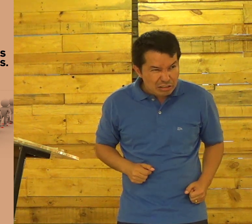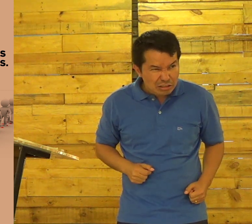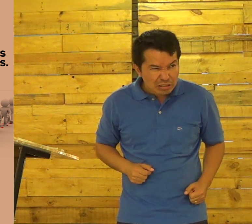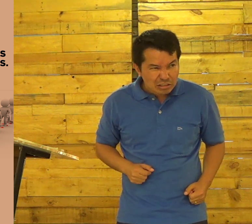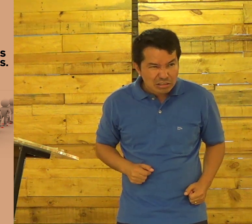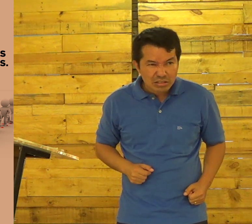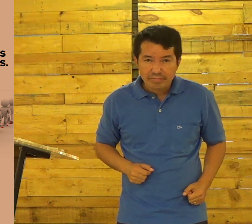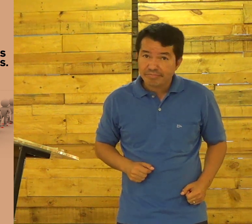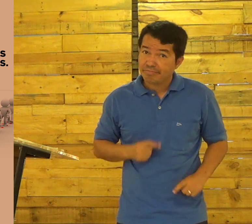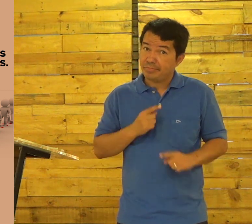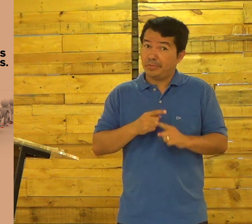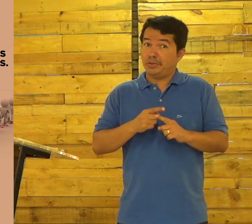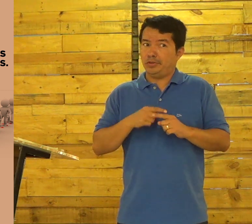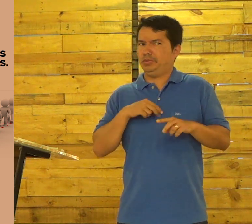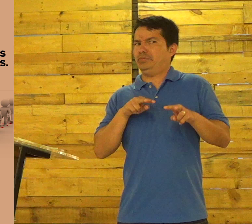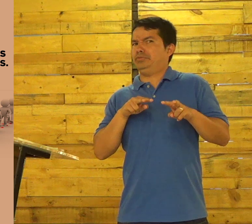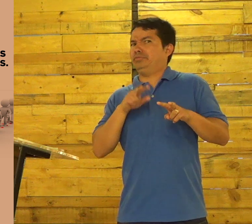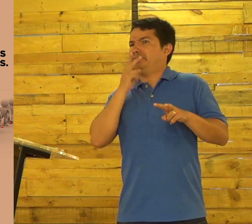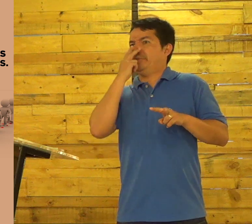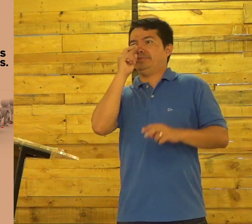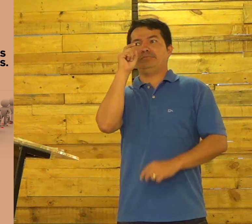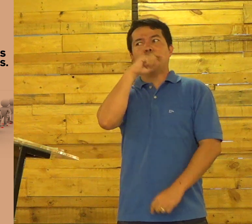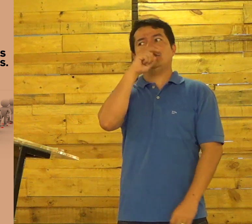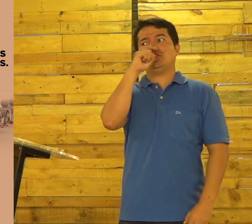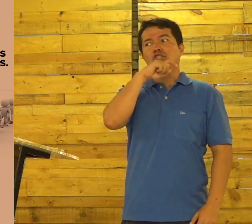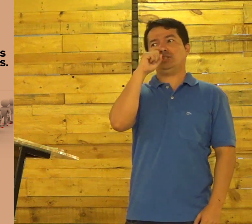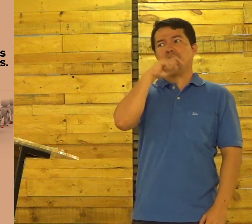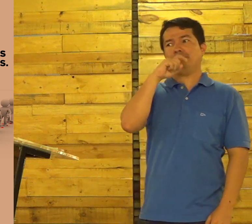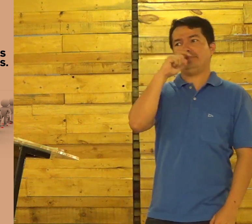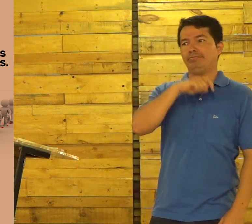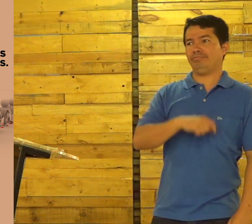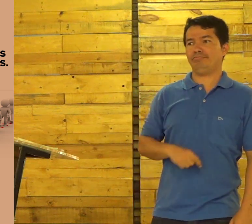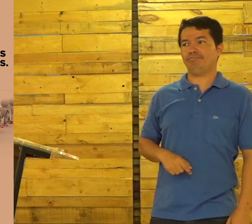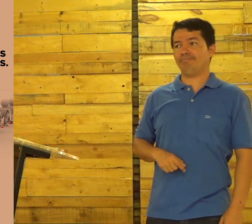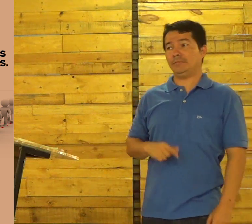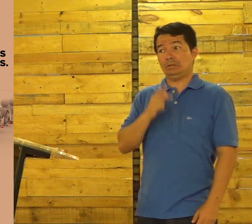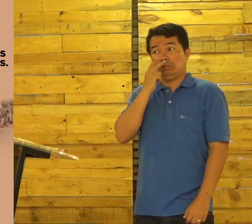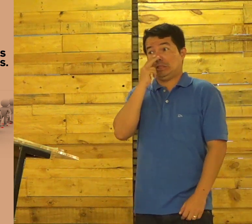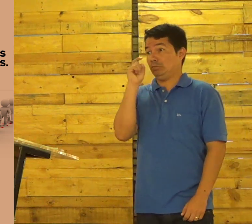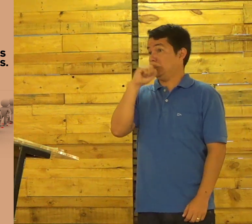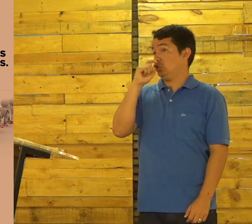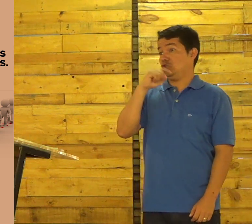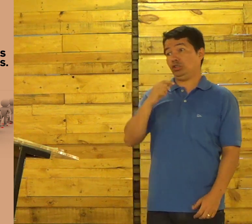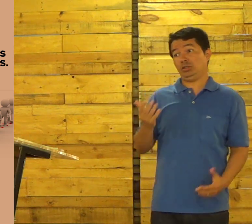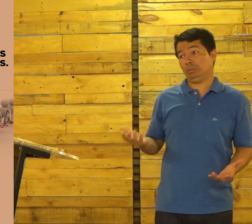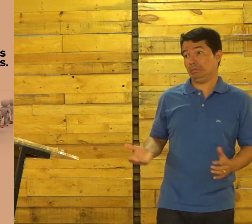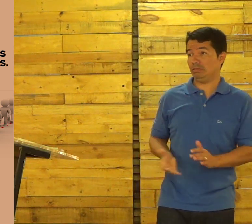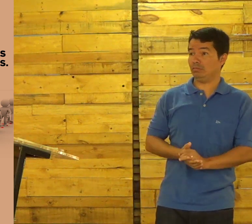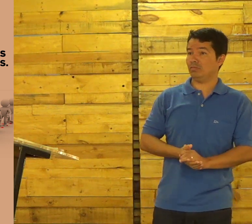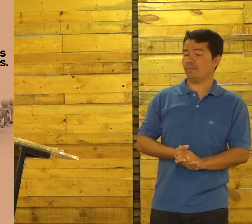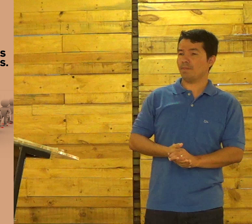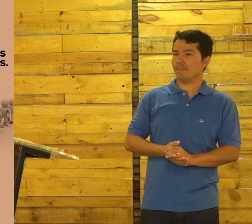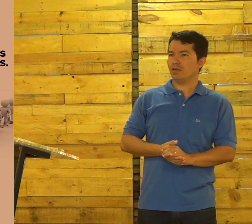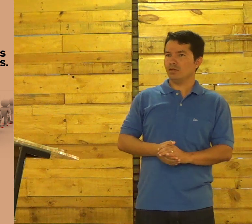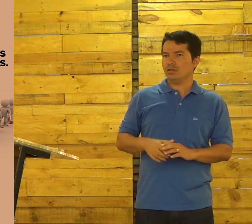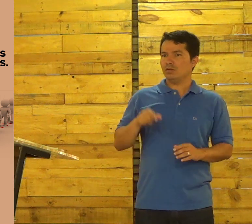Por quê? Eu acho Que isso é mentira Acredito Isso é mentira